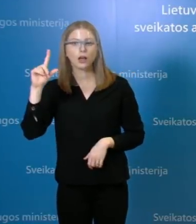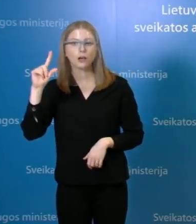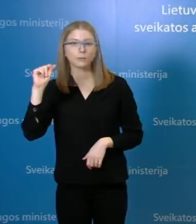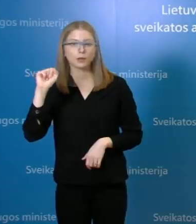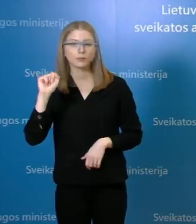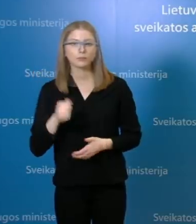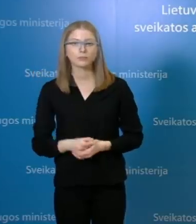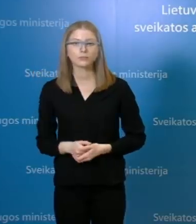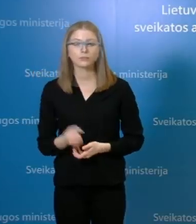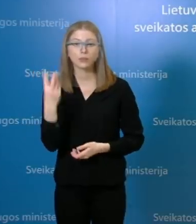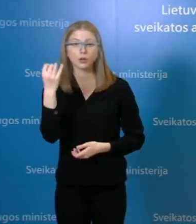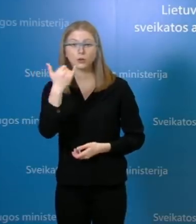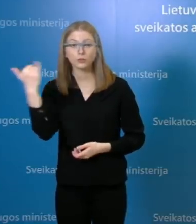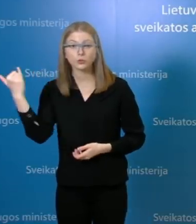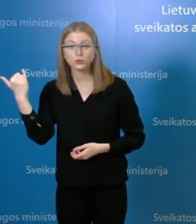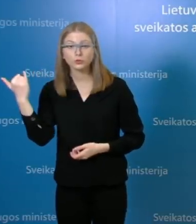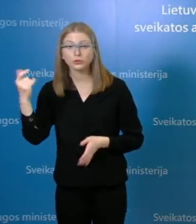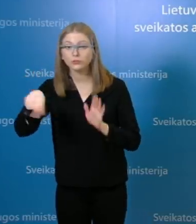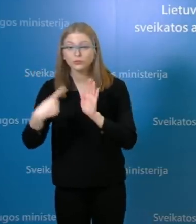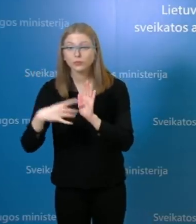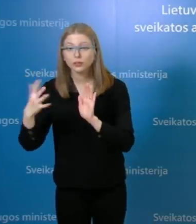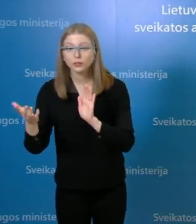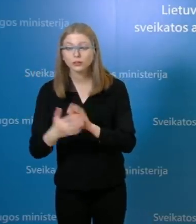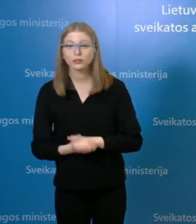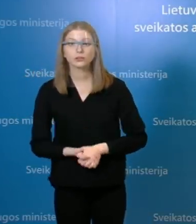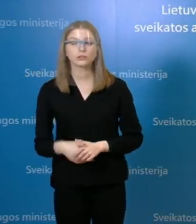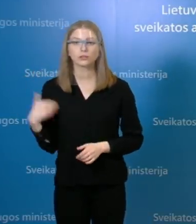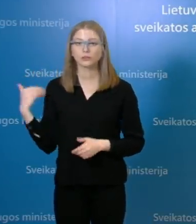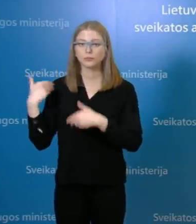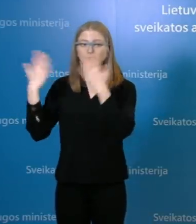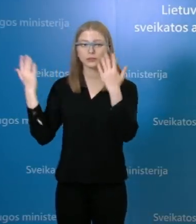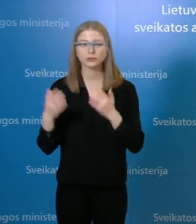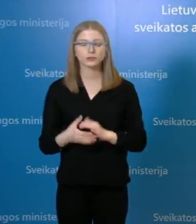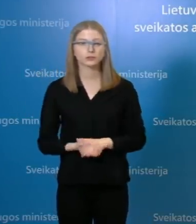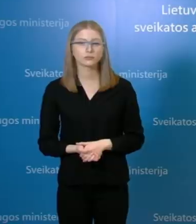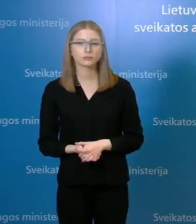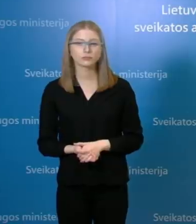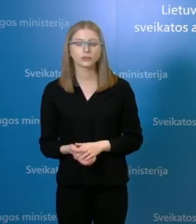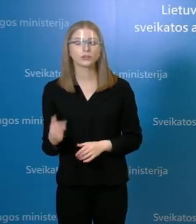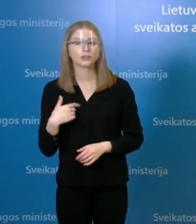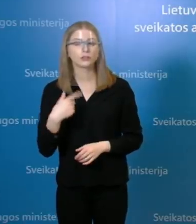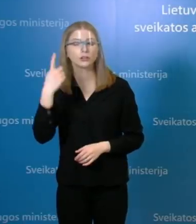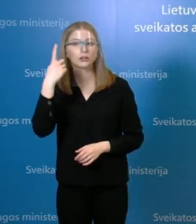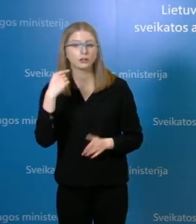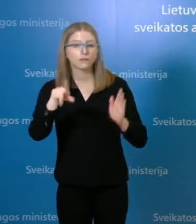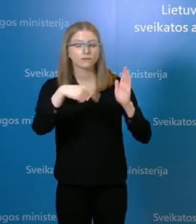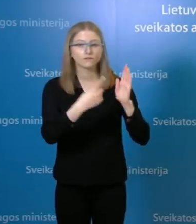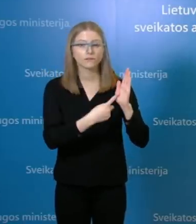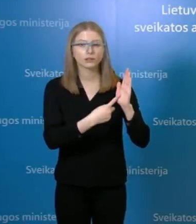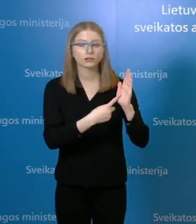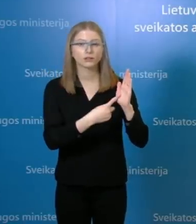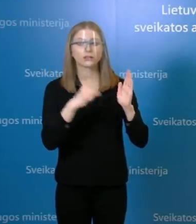paklausti. Sveiki, Liepa. Labą dieną. Labai. Tai norėčiau paklausti, poni